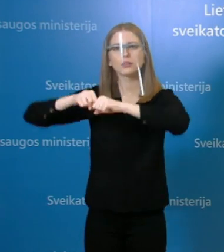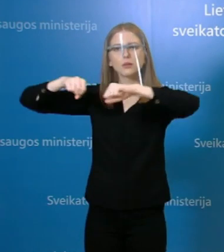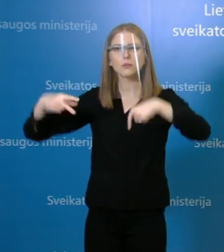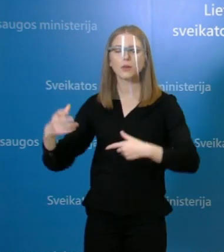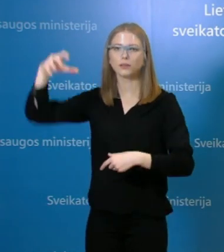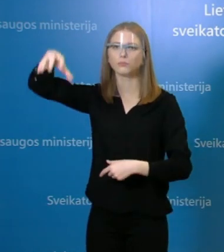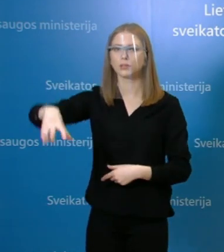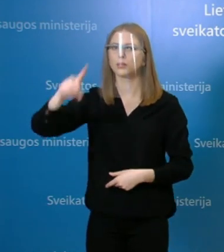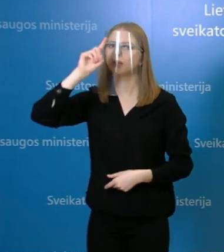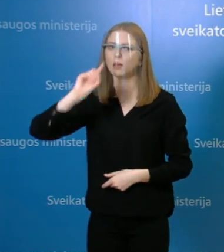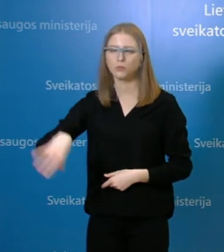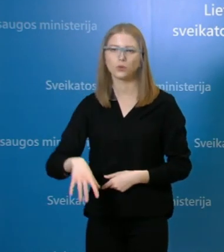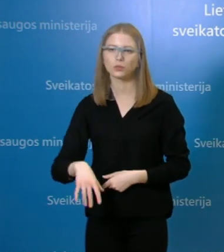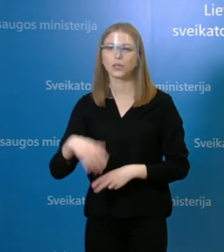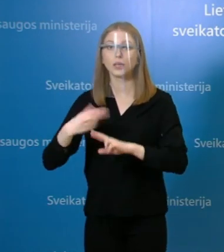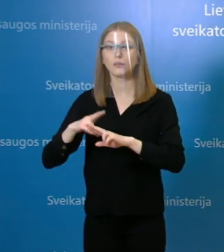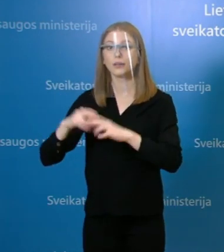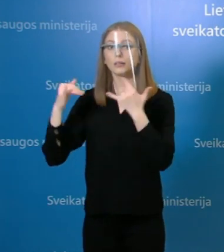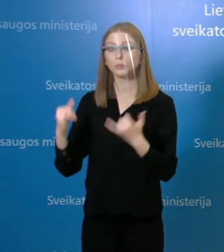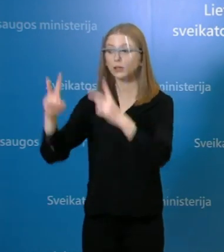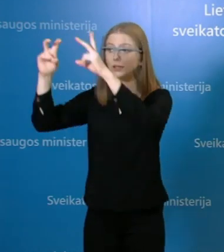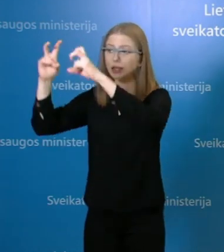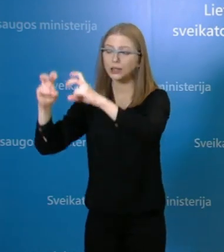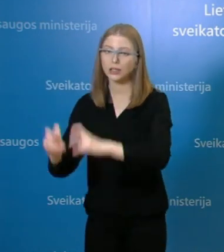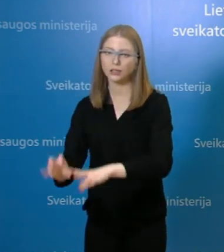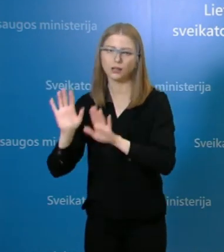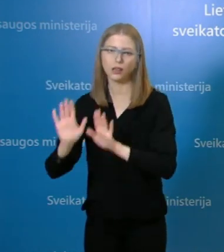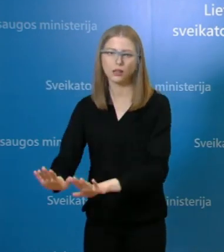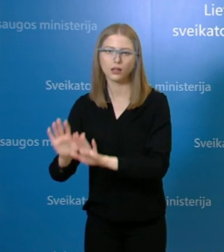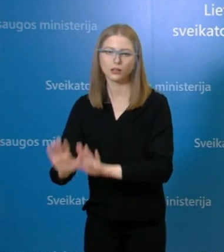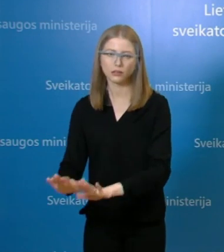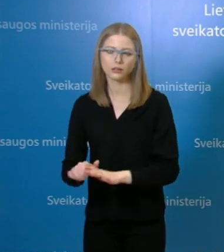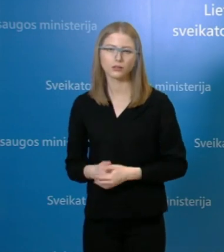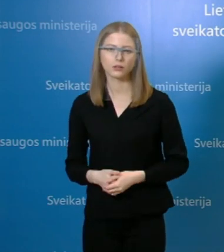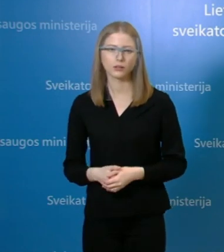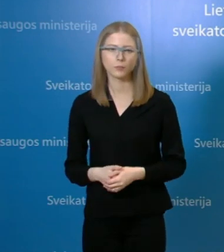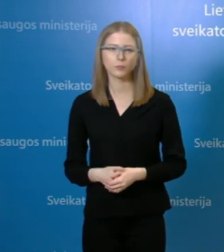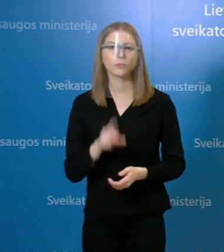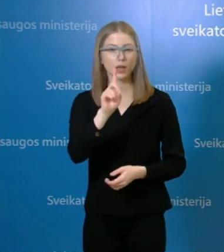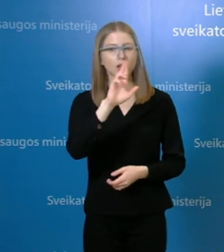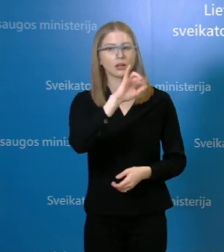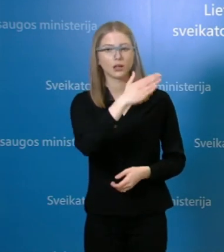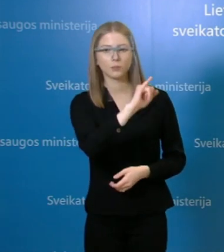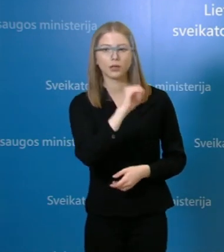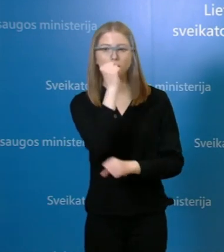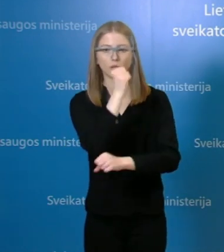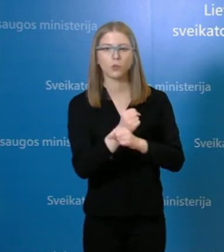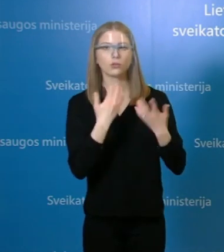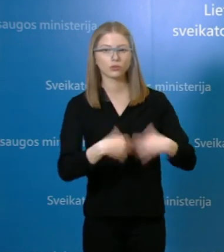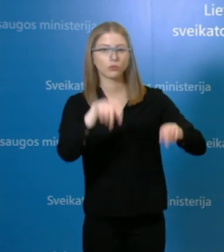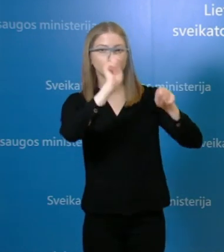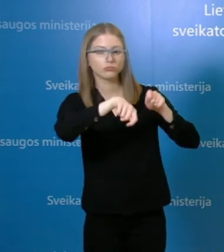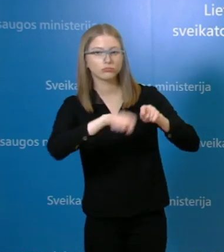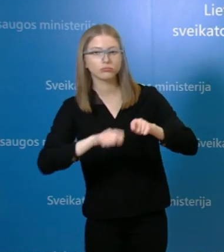šiek tiek užtrunka iš tyrimas pergalės namo gyventojų. Na ir taip pat, aišku, yra tyrimi ir Rimi darbuotojai, tačiau dar šis asmo nėra